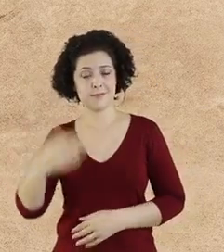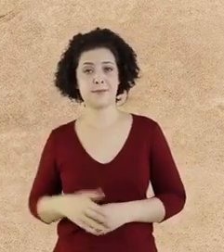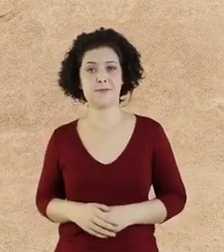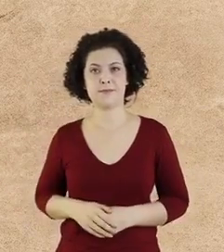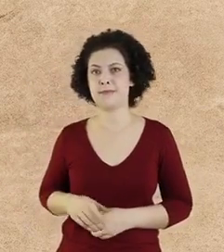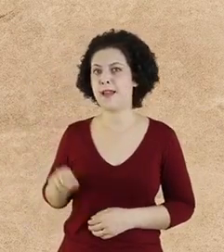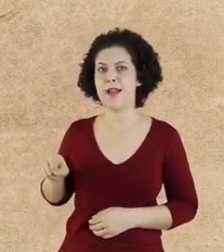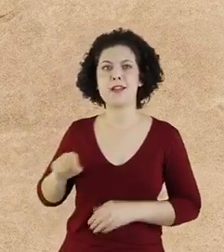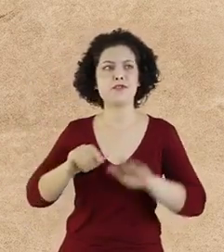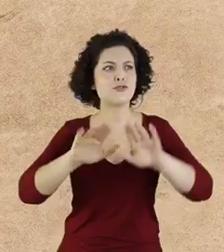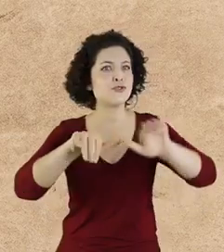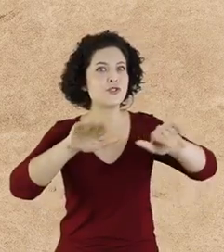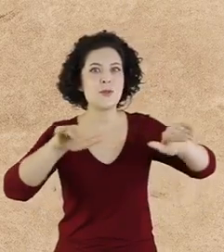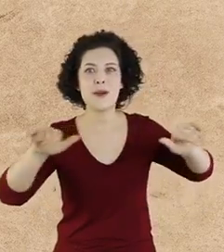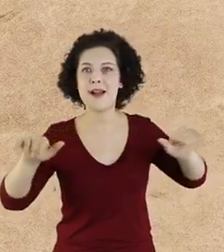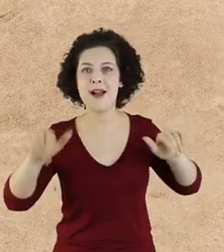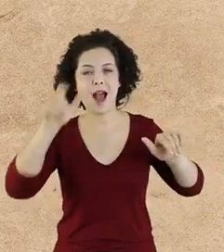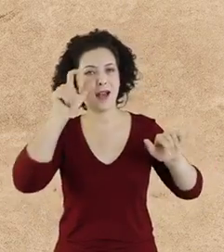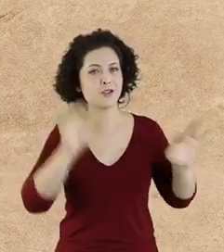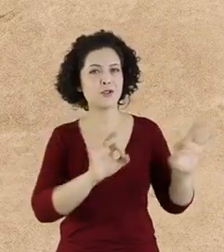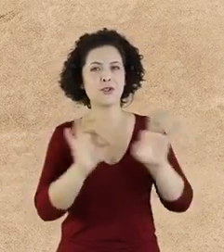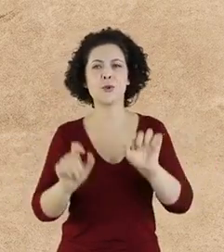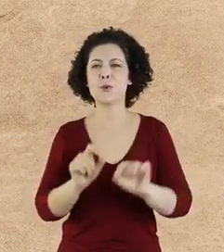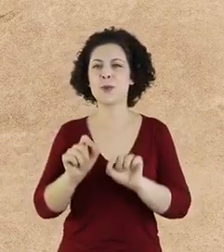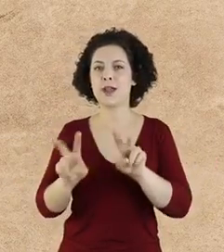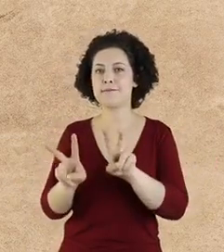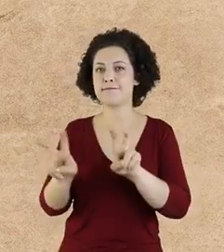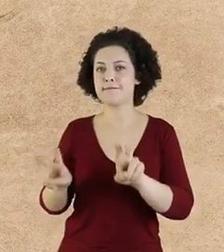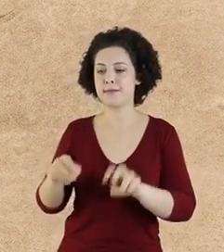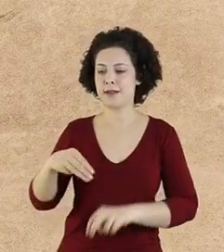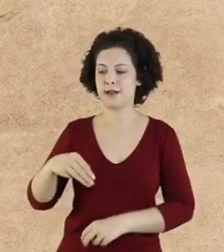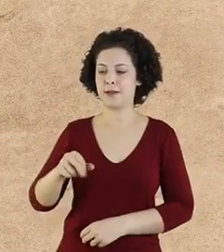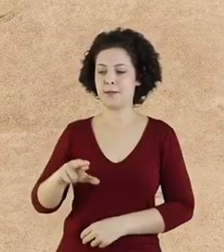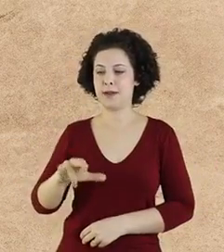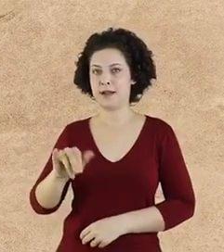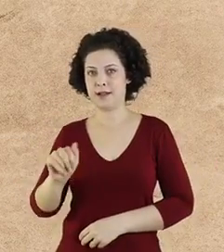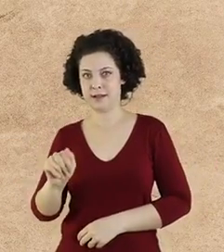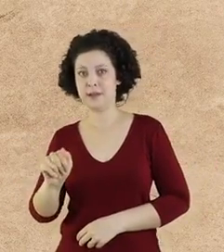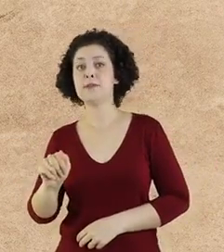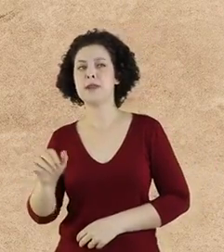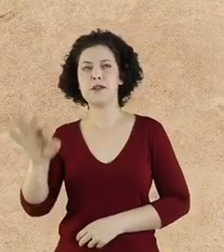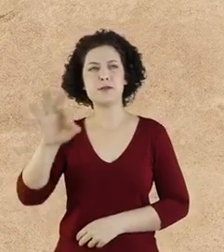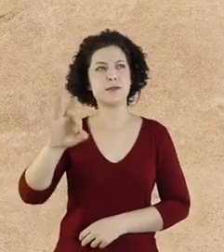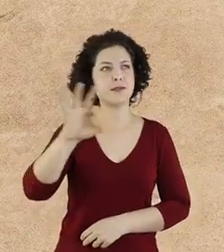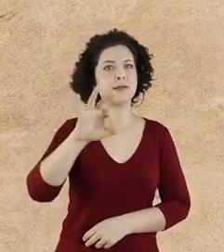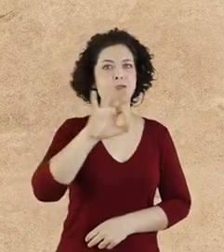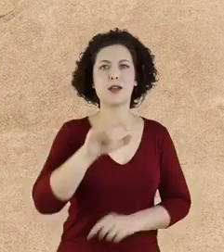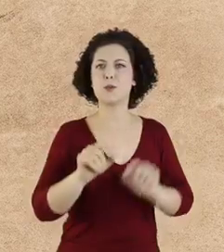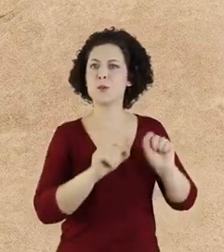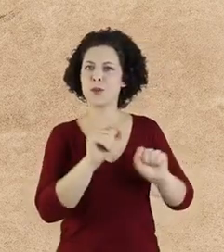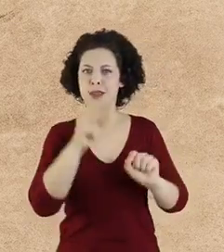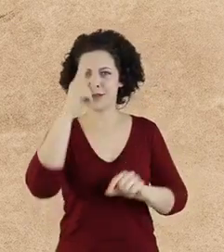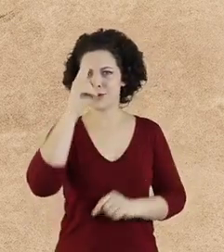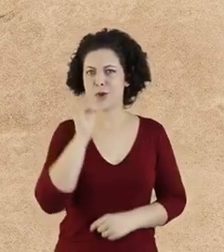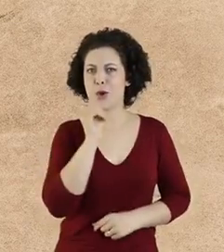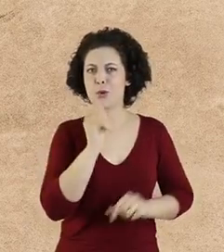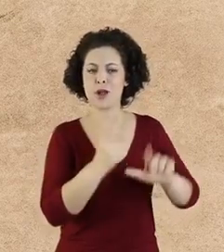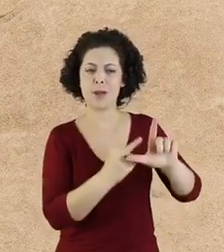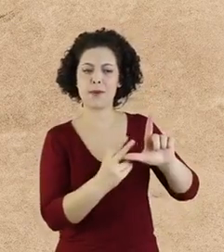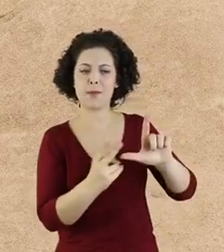querem chamar todo mundo para assistir Maria e os Insetos, uma websérie em cinco episódios